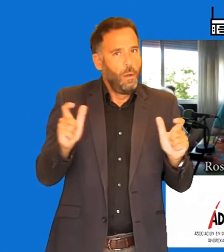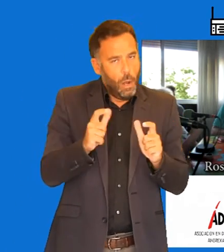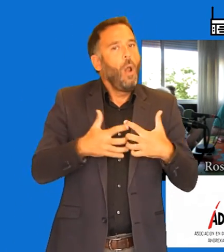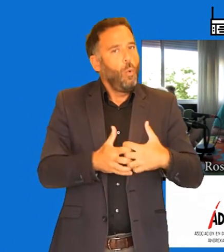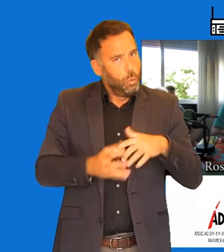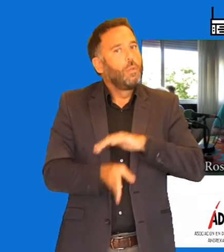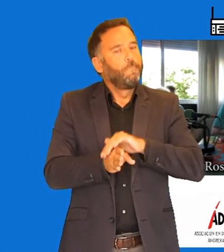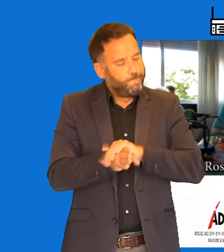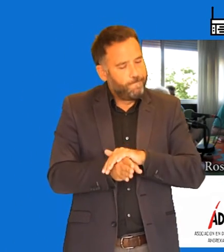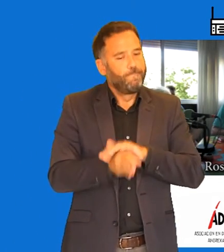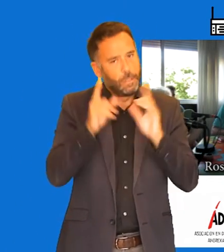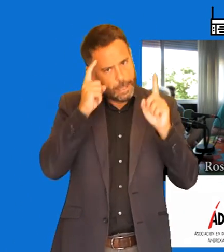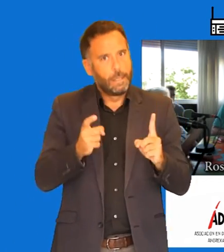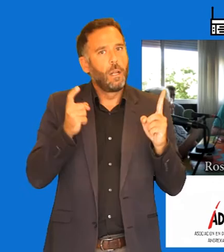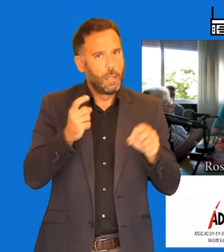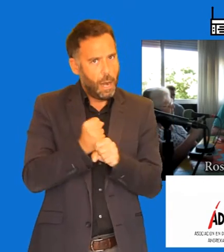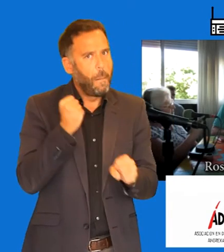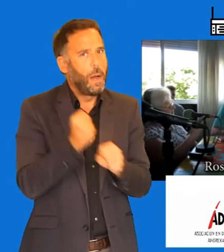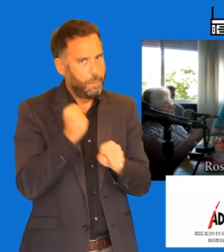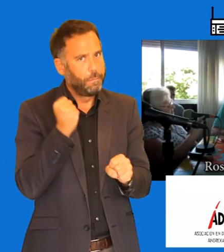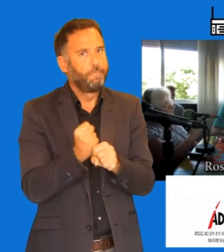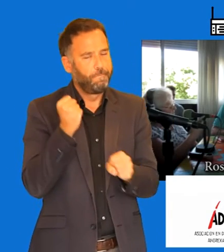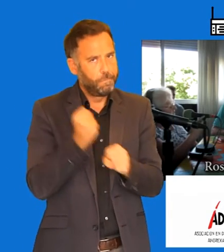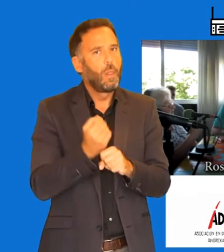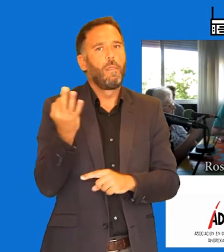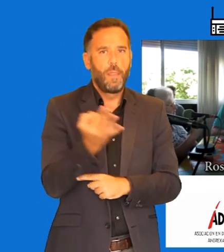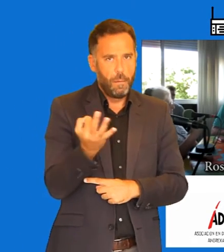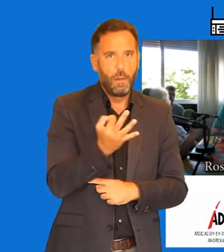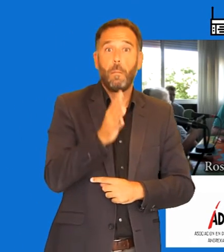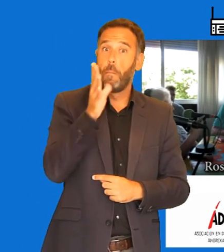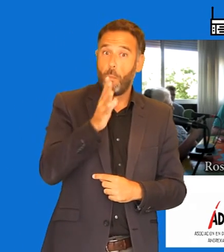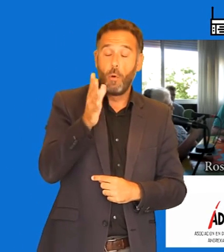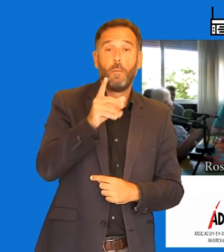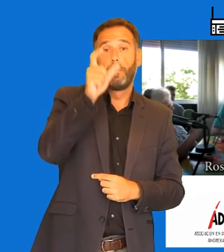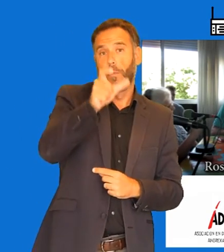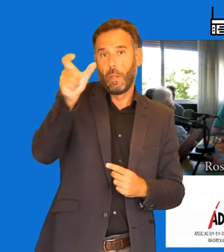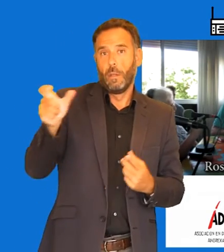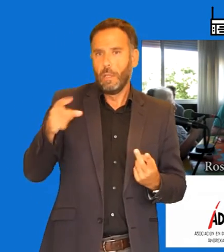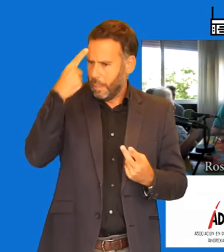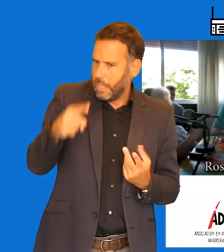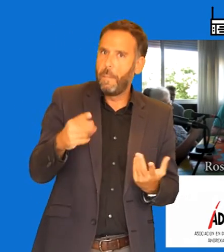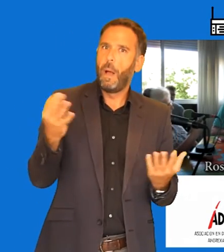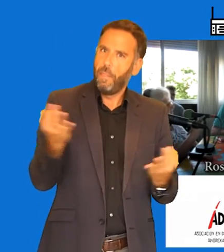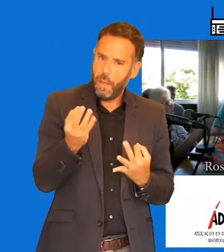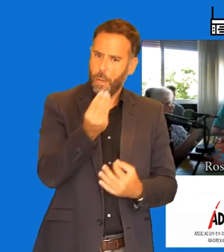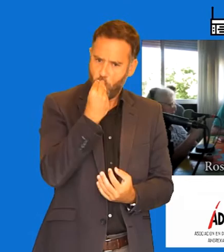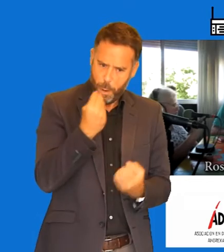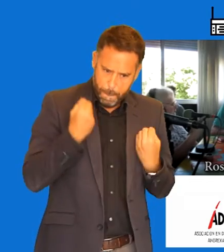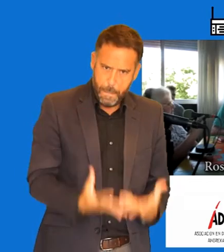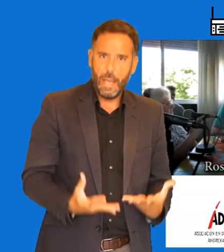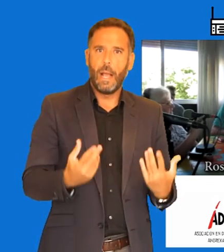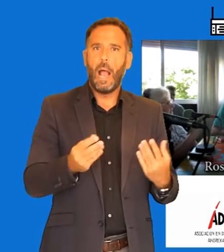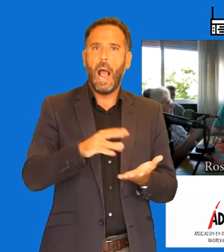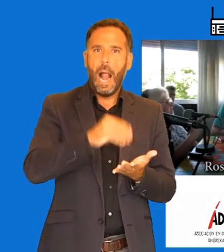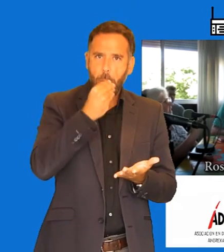por eso mismo, vamos a seguir peleando porque la gente ya, bueno, pues sepa comer en condiciones y tenga una alimentación